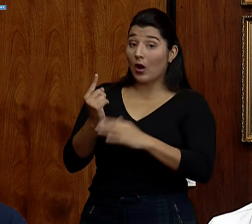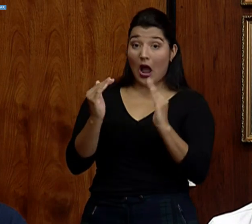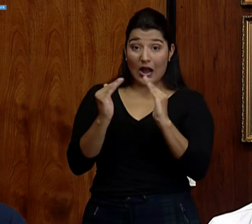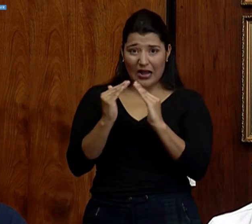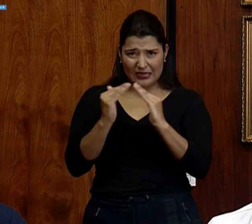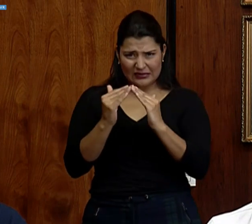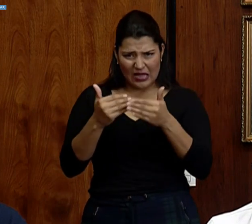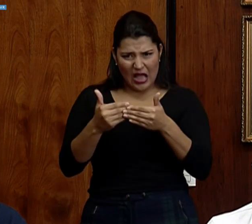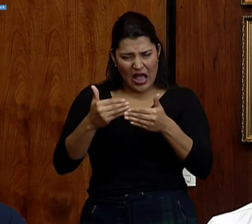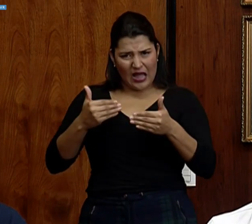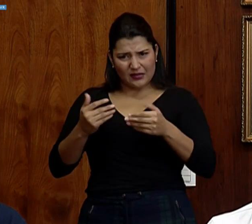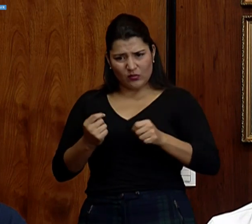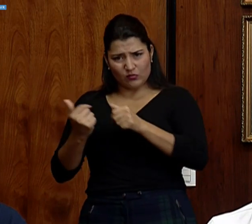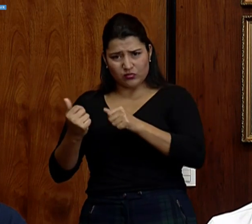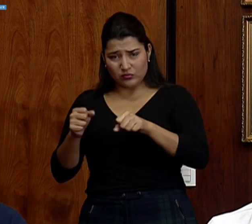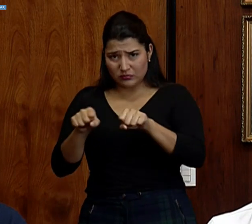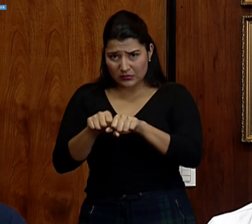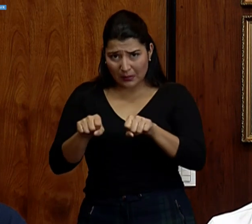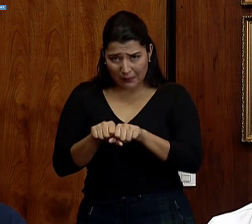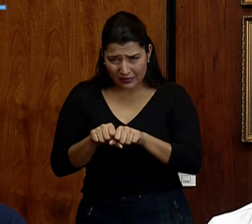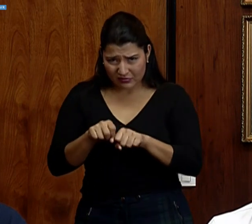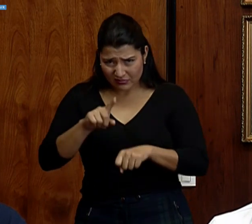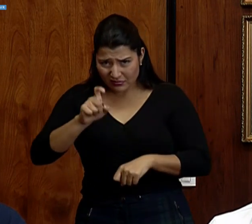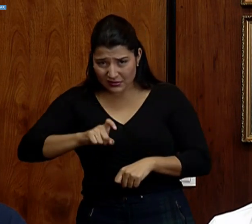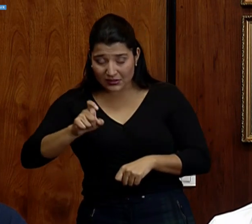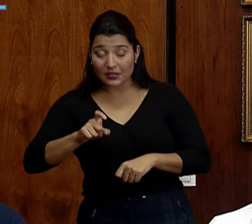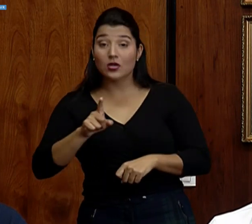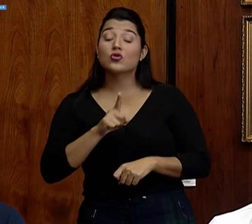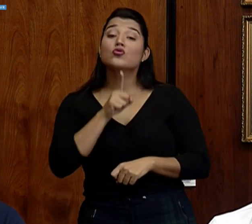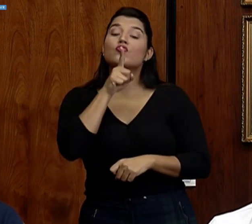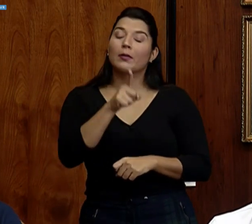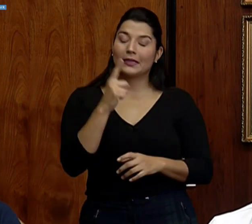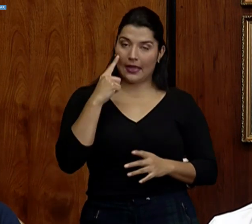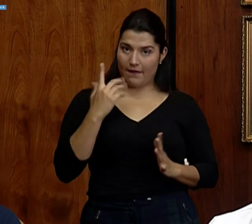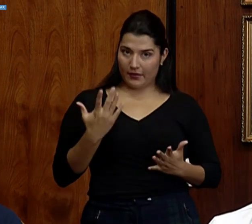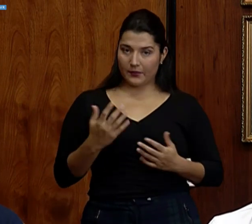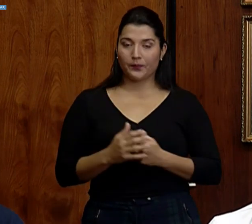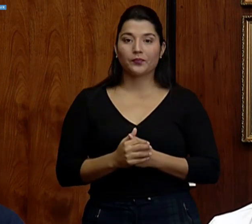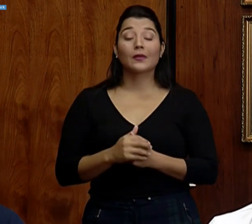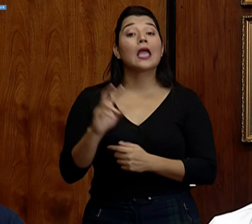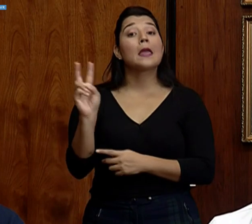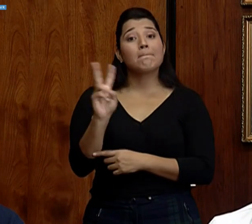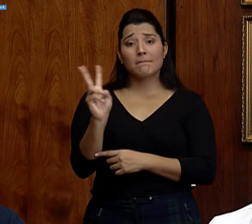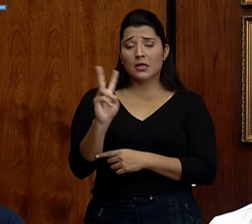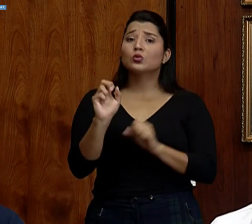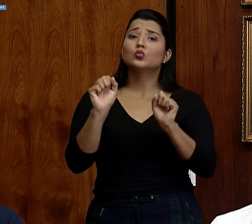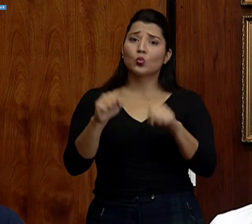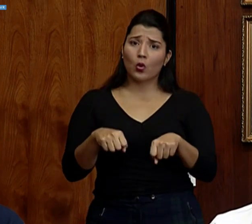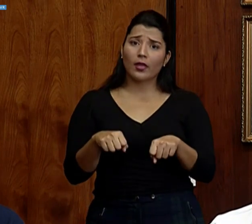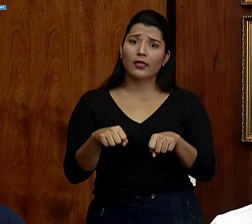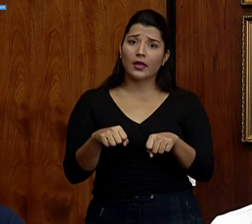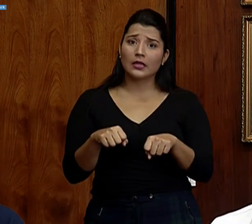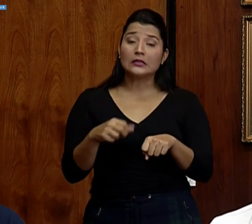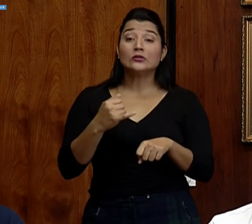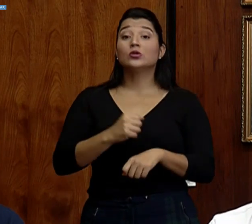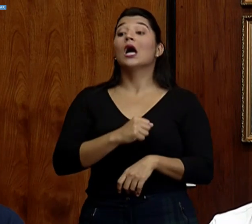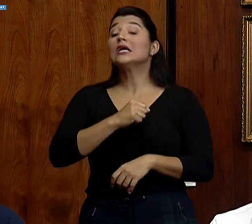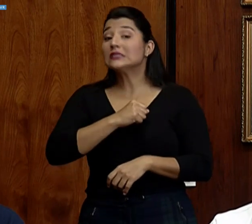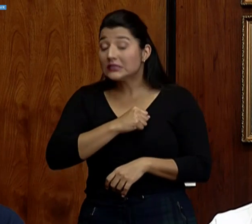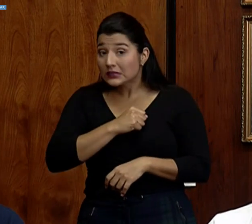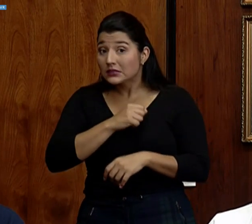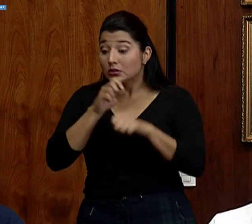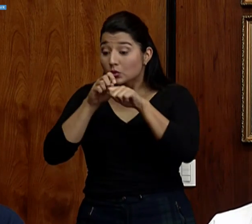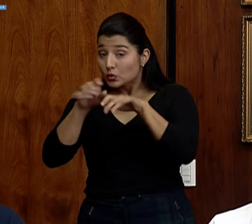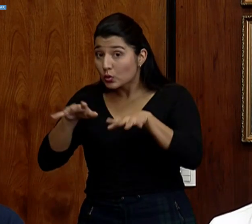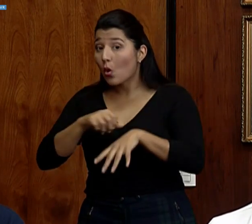entrar a la casa. Bueno, ustedes pueden, en realidad la transmisión, vamos a ver, sabemos que el virus puede también estar cuando alguien estornudó o